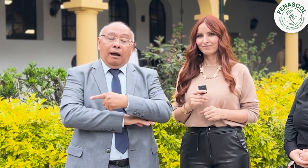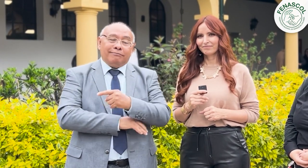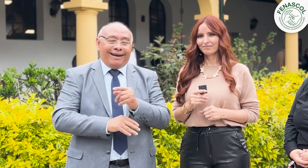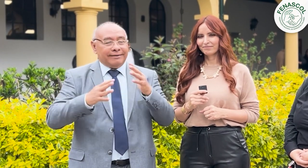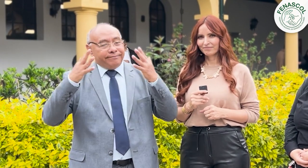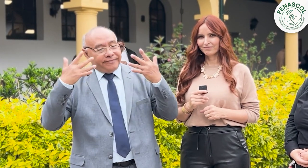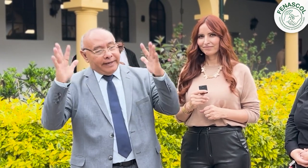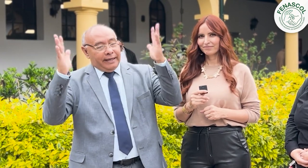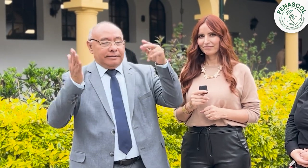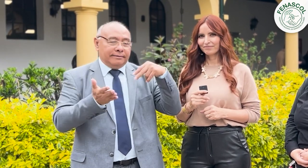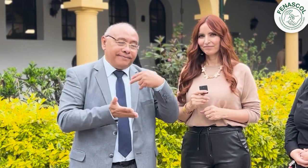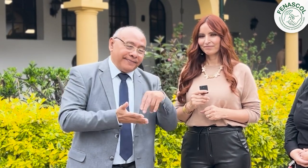personas sordas,